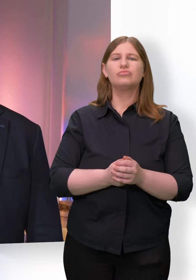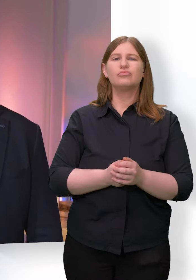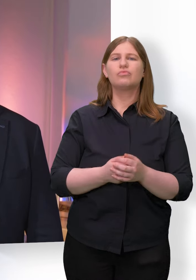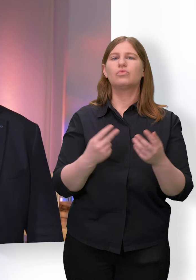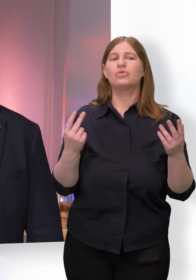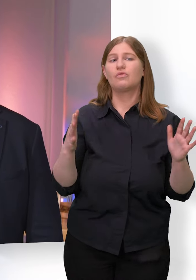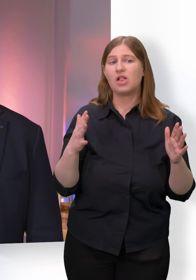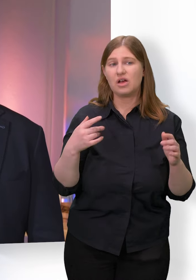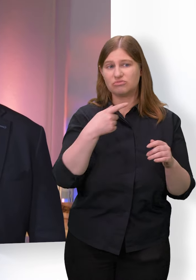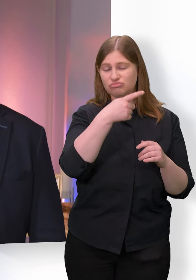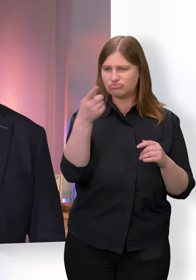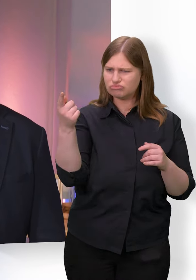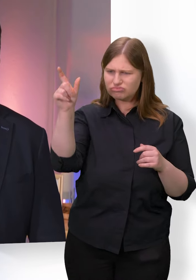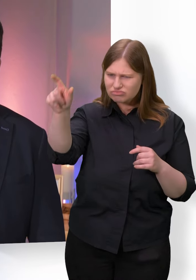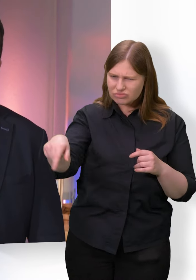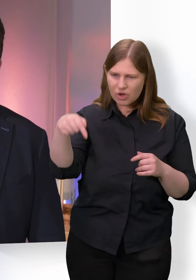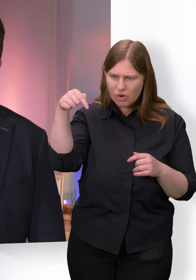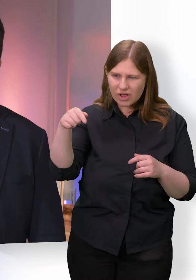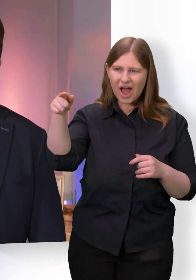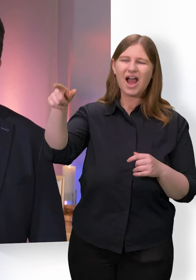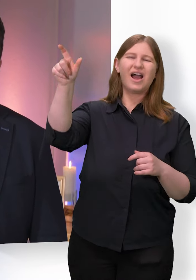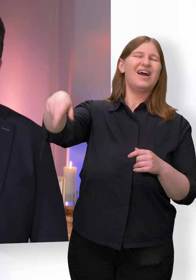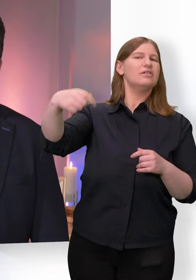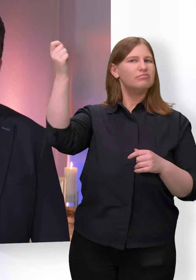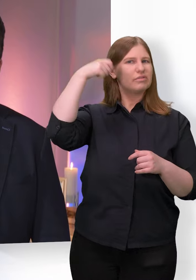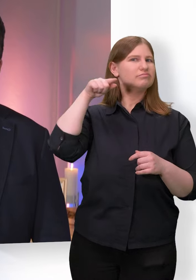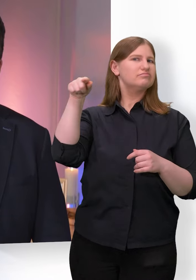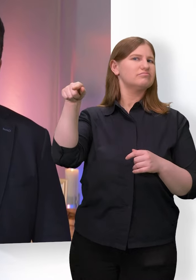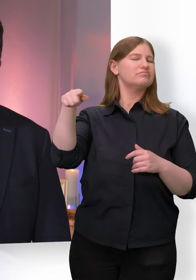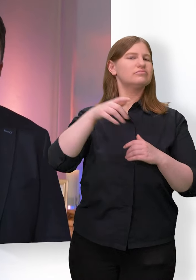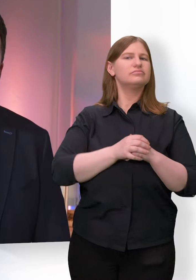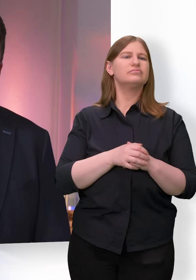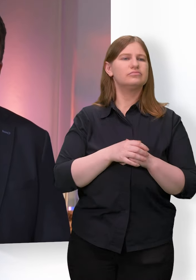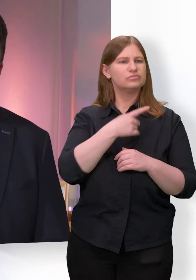fällt Ihnen ja heute jemand ein, den Sie ermutigen können.